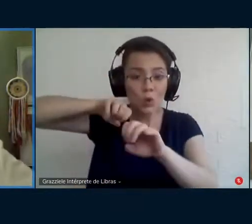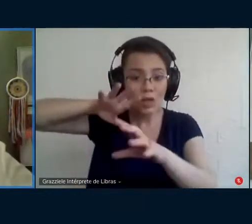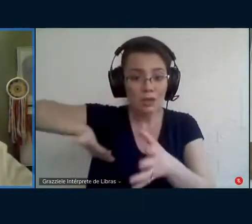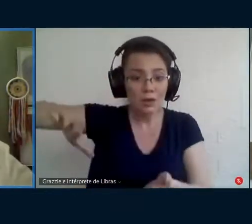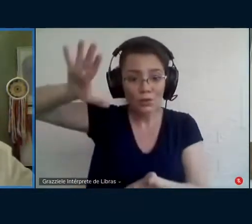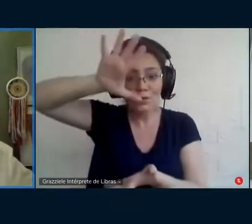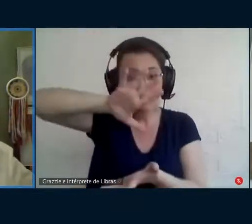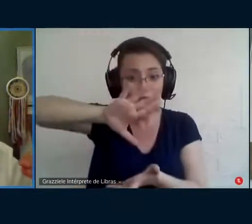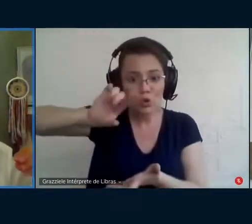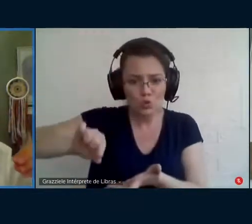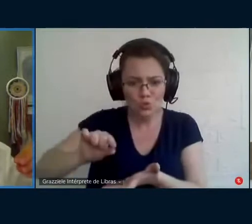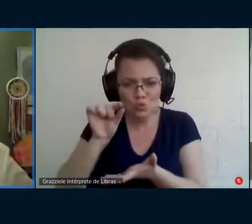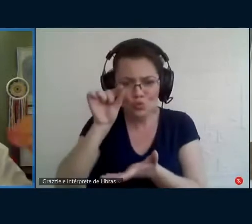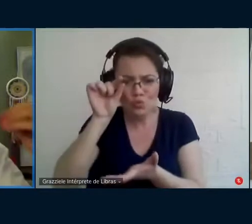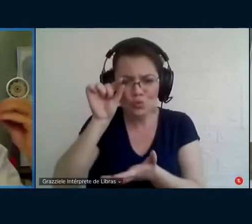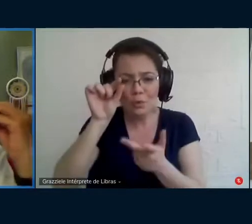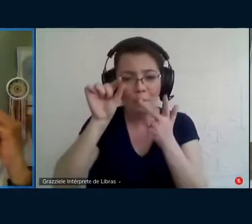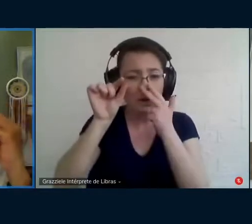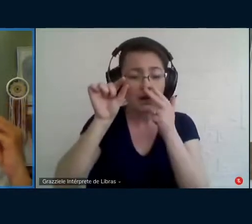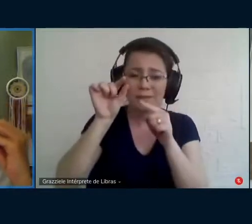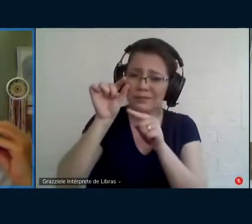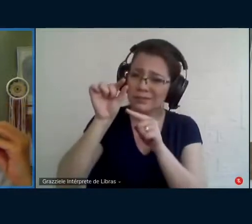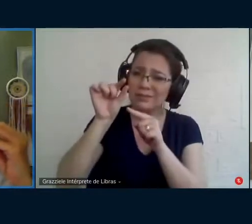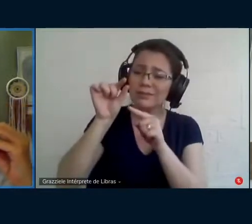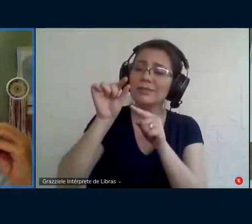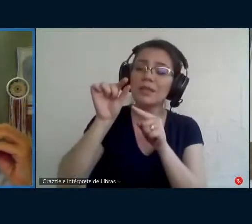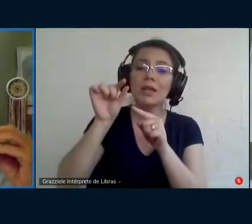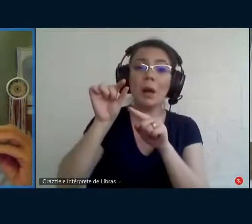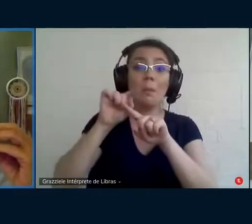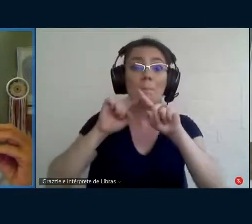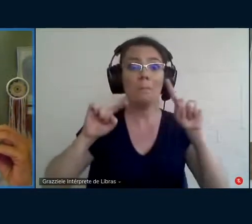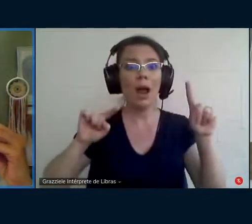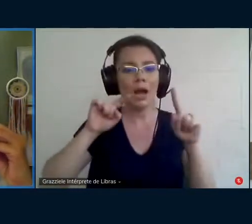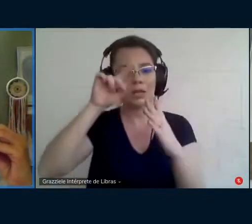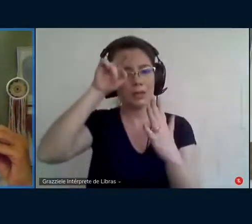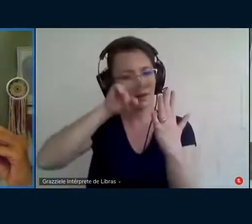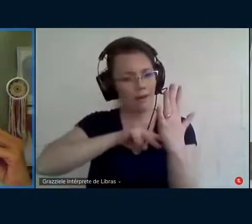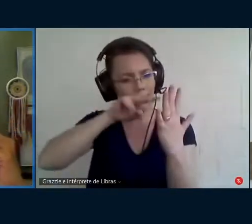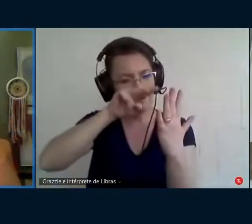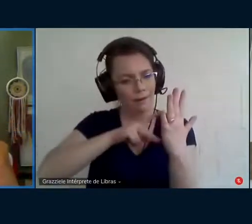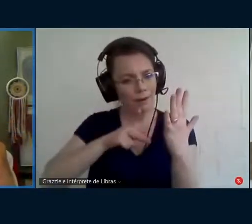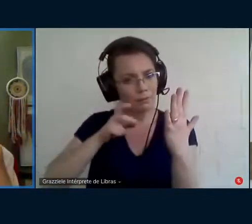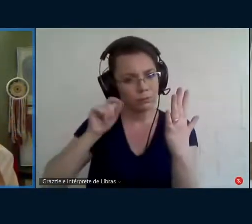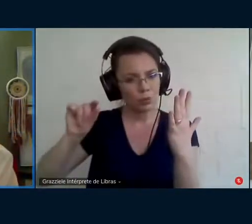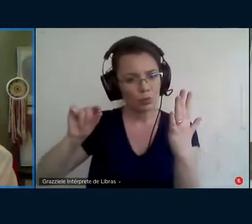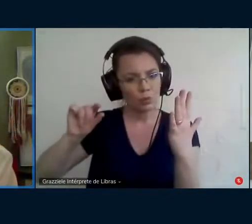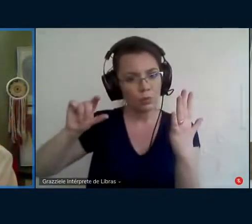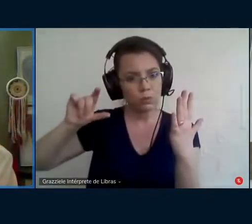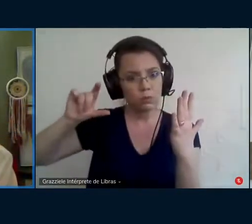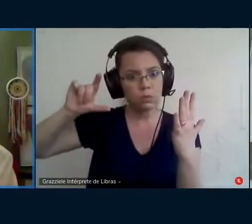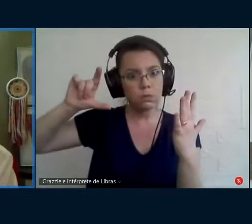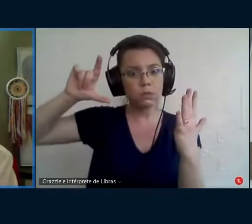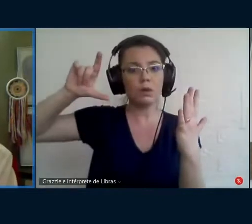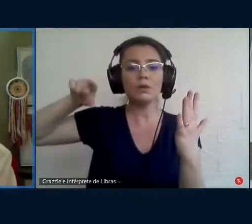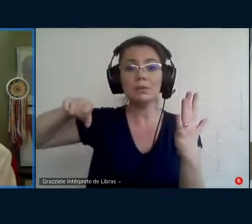dessa nossa prática educativa, e aí quando a gente começa a ler o trabalho, a gente vê como você consegue transformar isso que